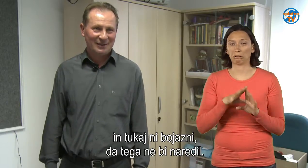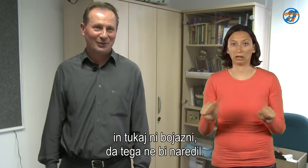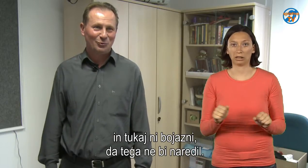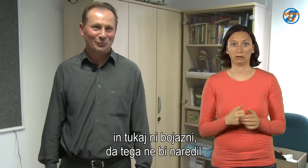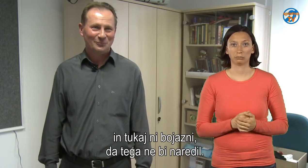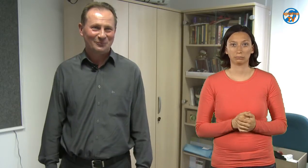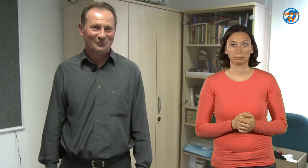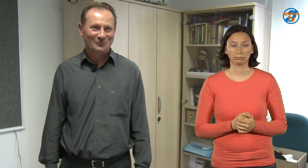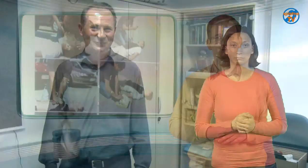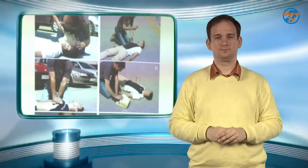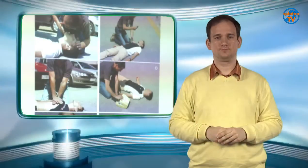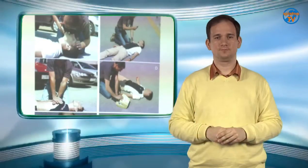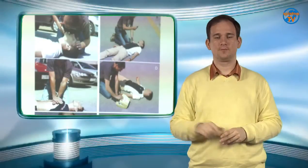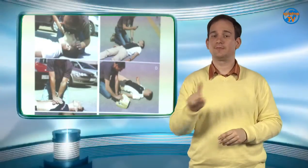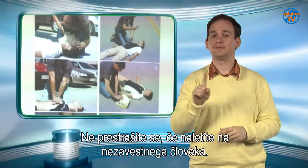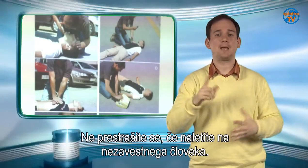naredil.